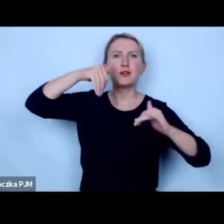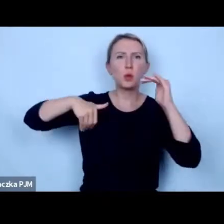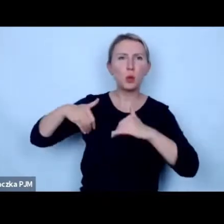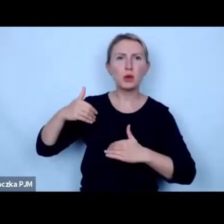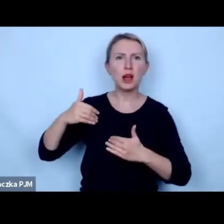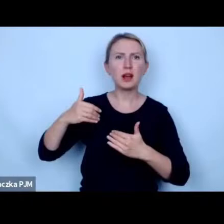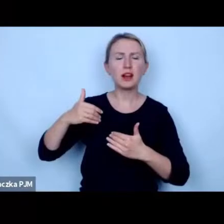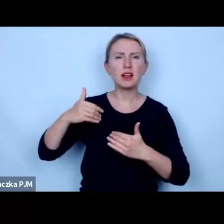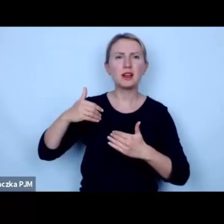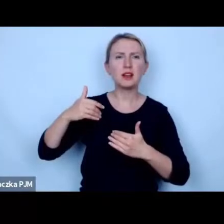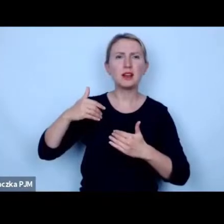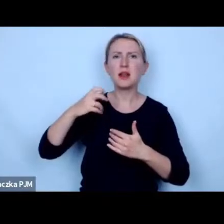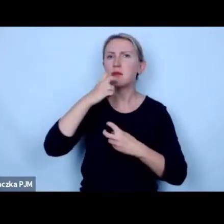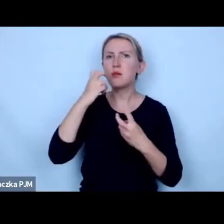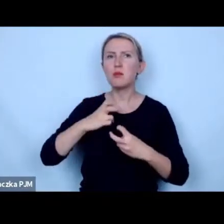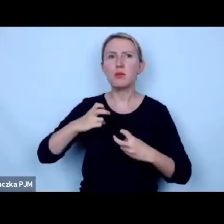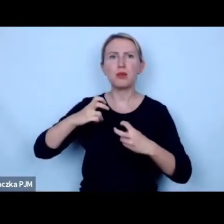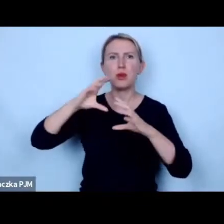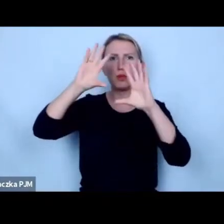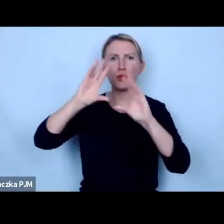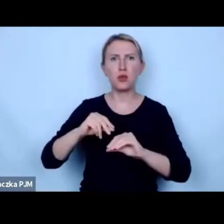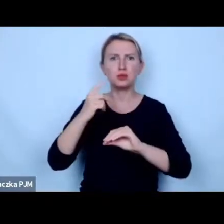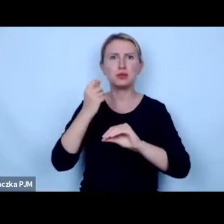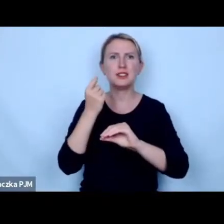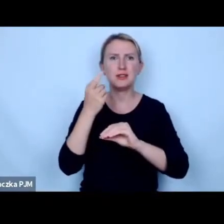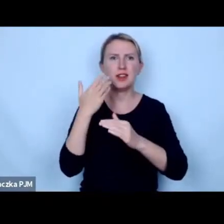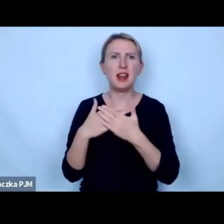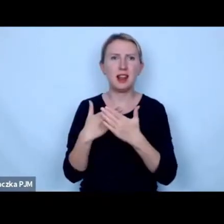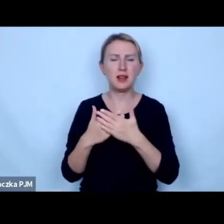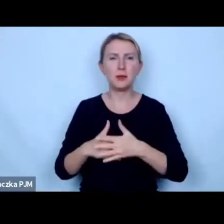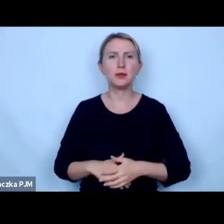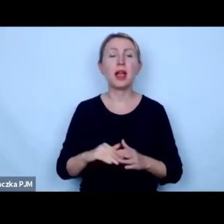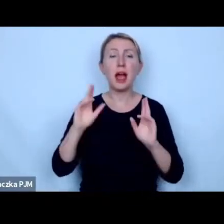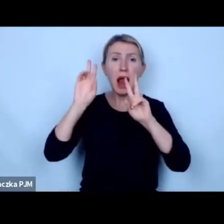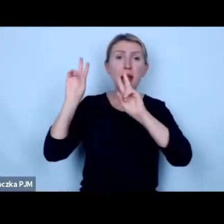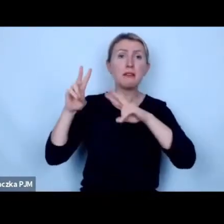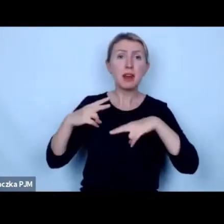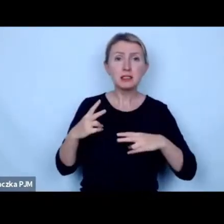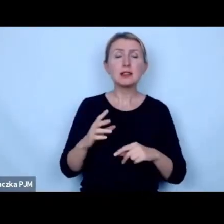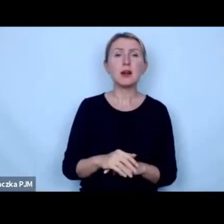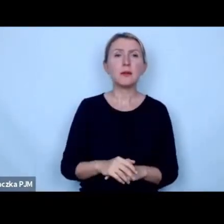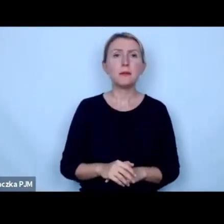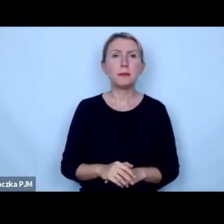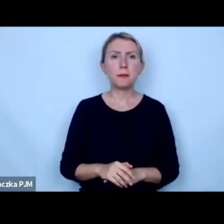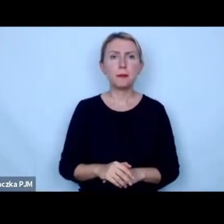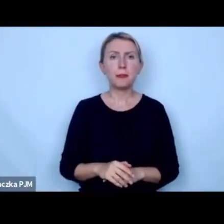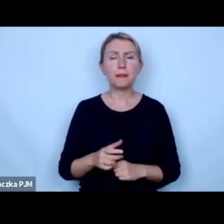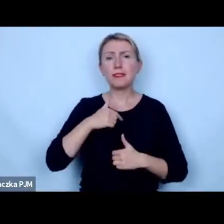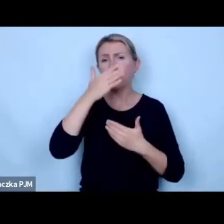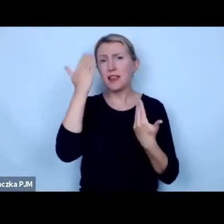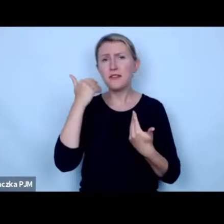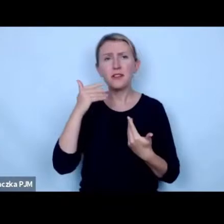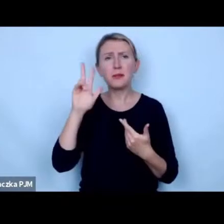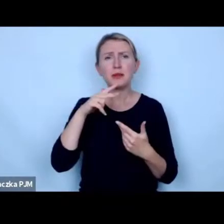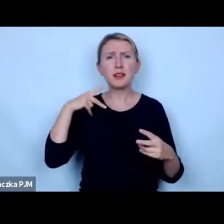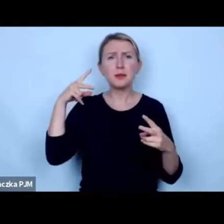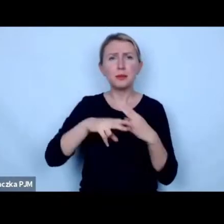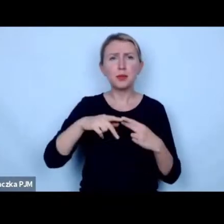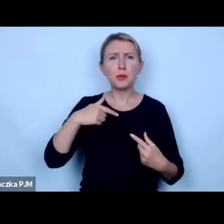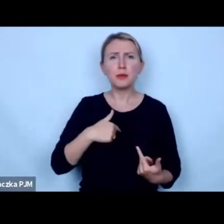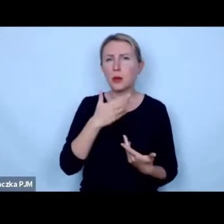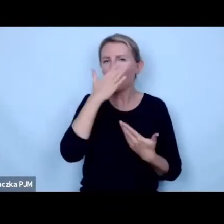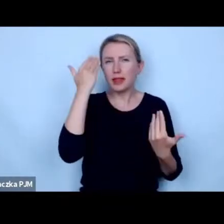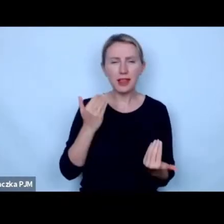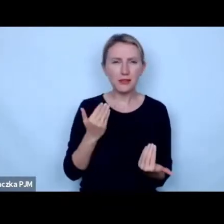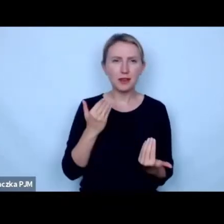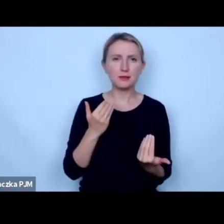i padł prąd w całym miasteczku przez chwilę i to z tego wynika ale wracając tak jak nie wiem w którym momencie ja mnie